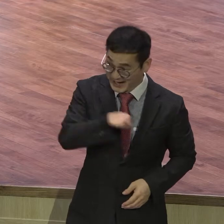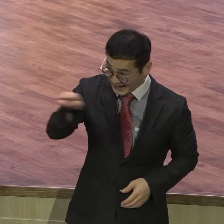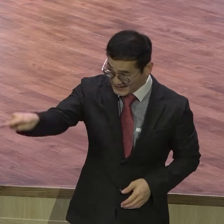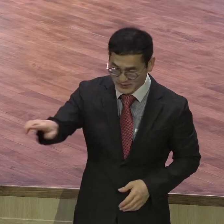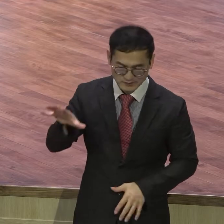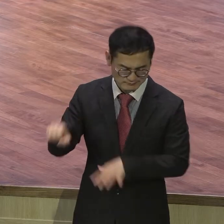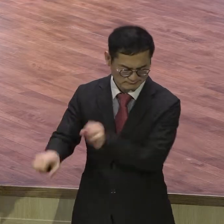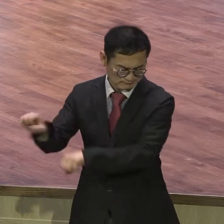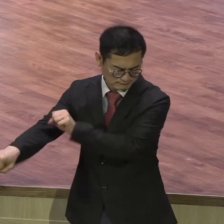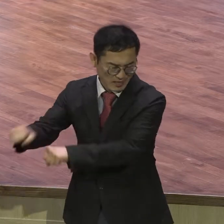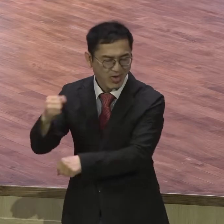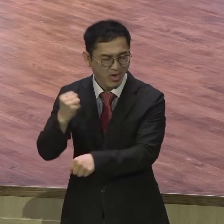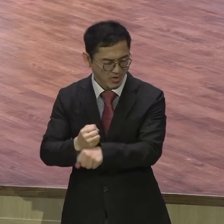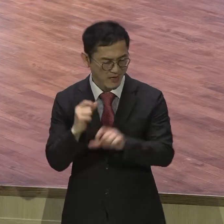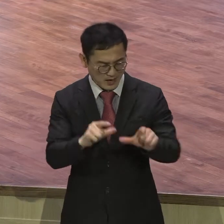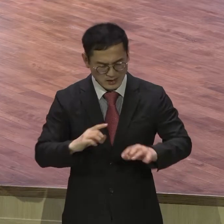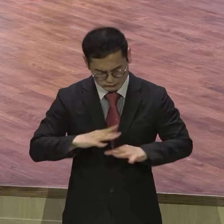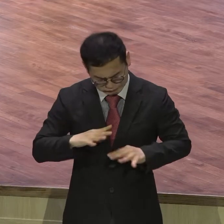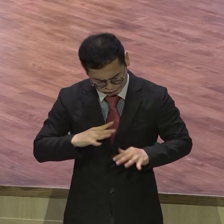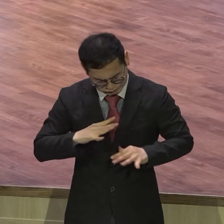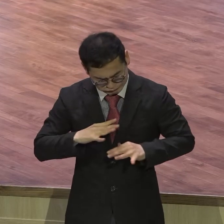두려워하지 말라. 주저하지 말라. 적